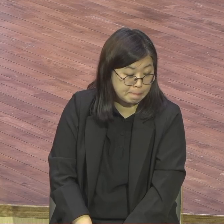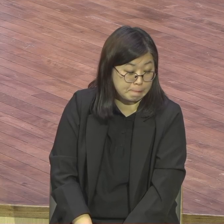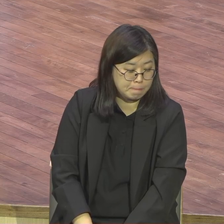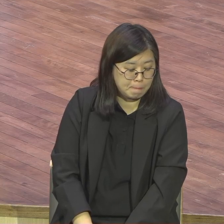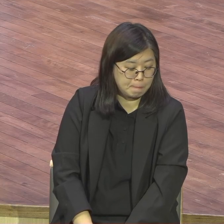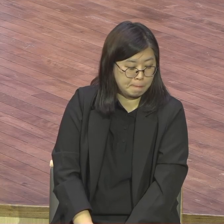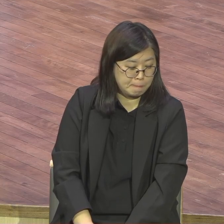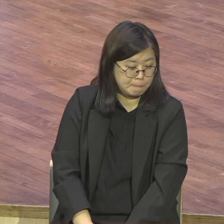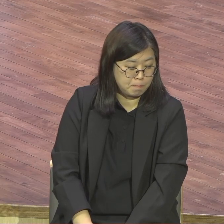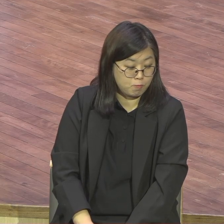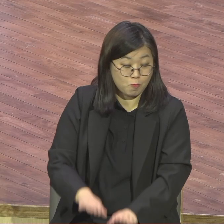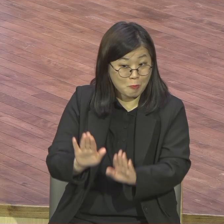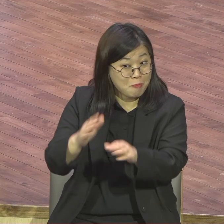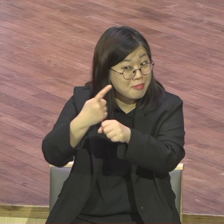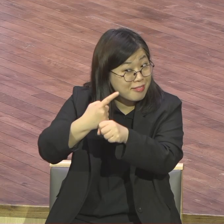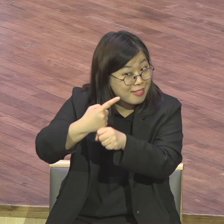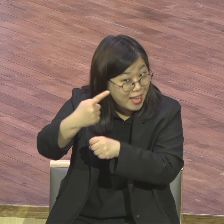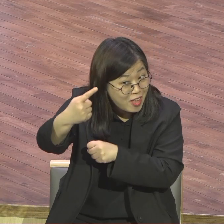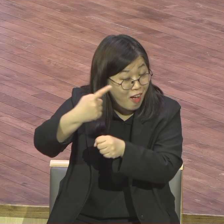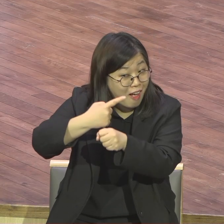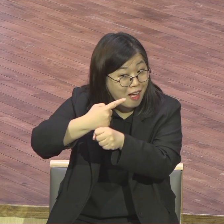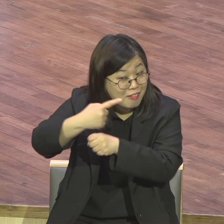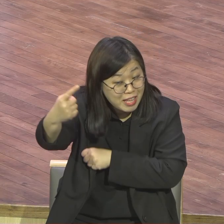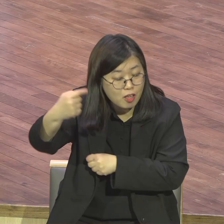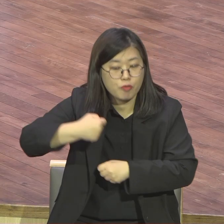2023년 내년을 성교 원년이라